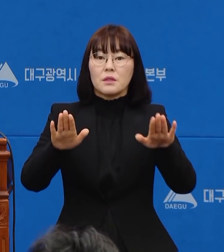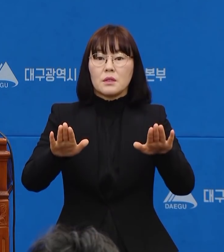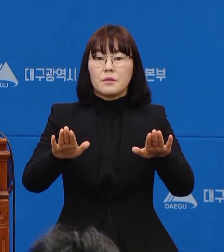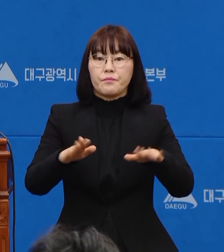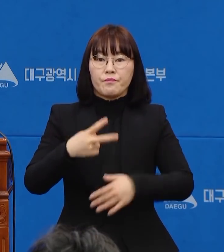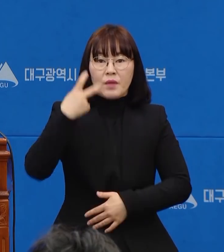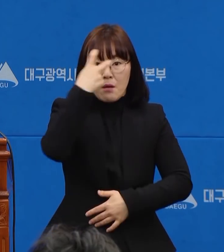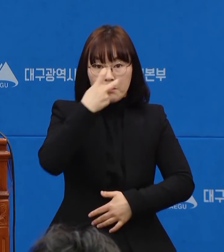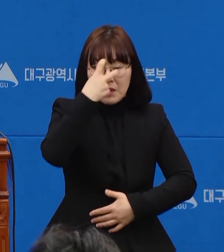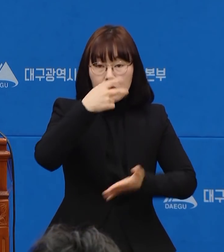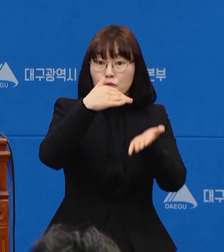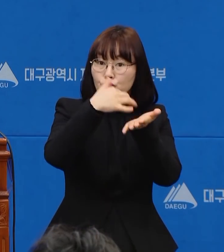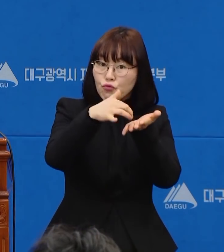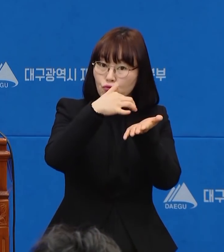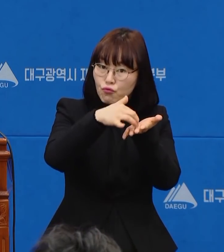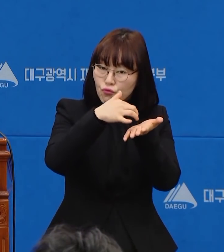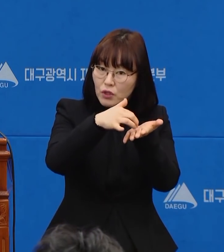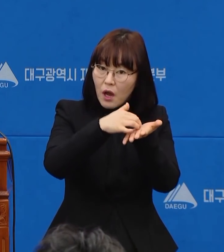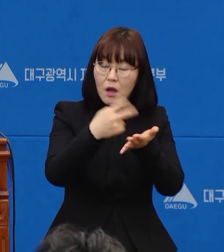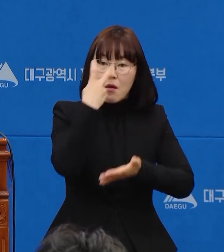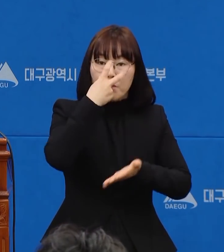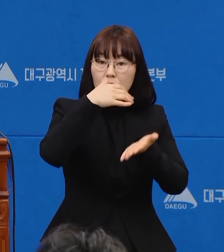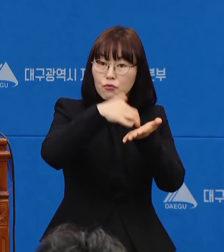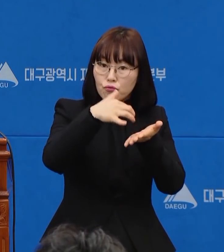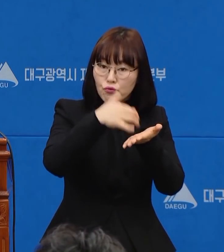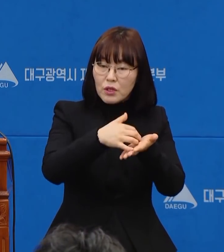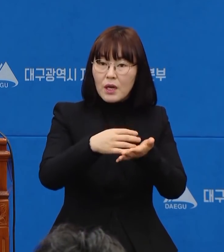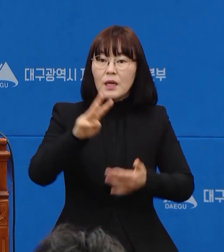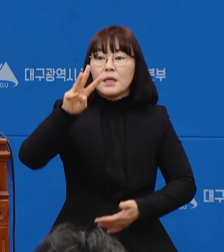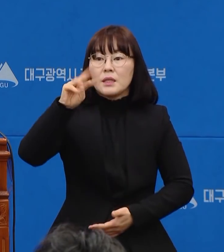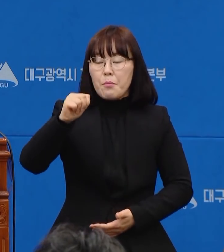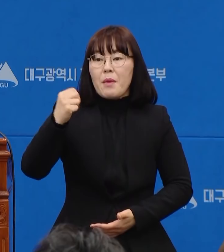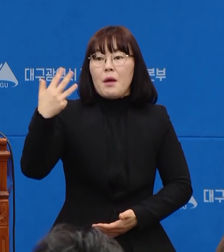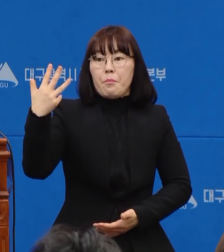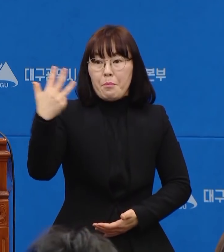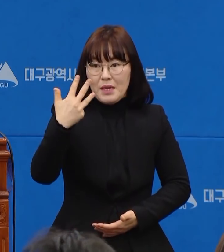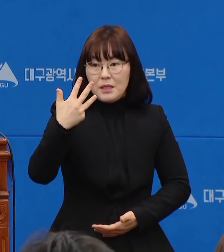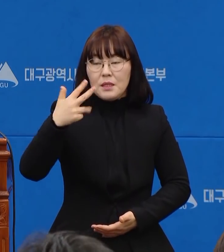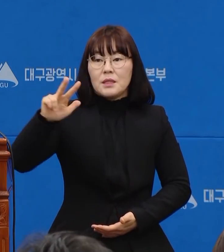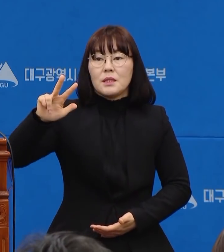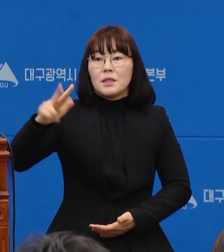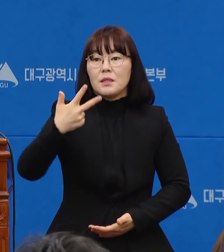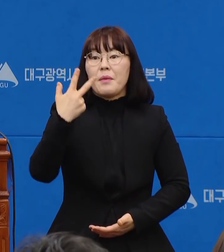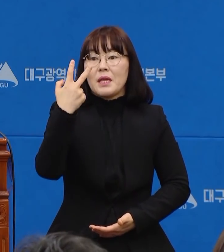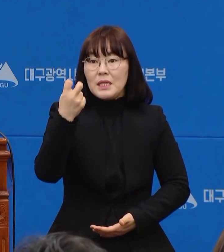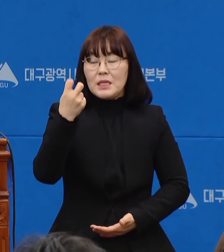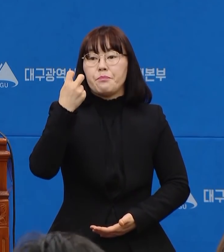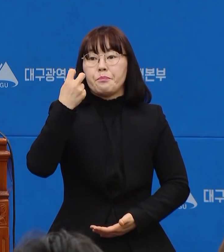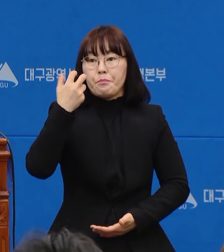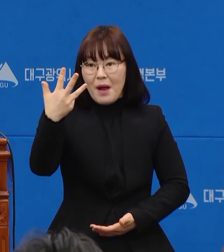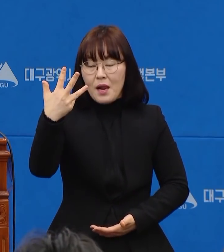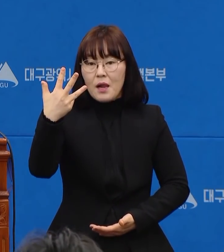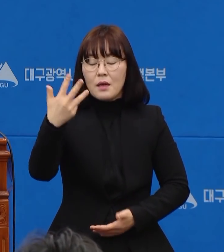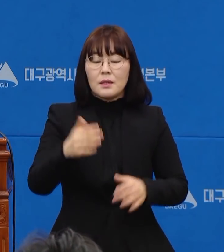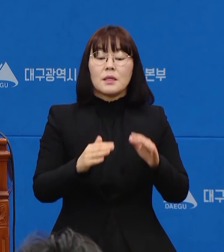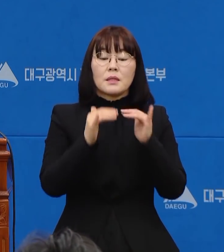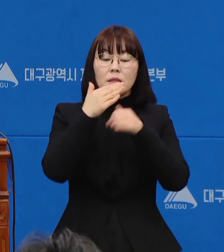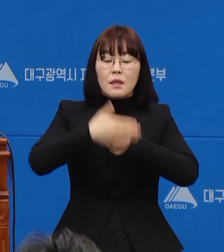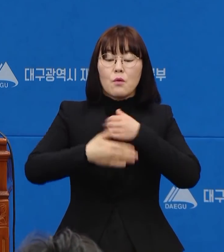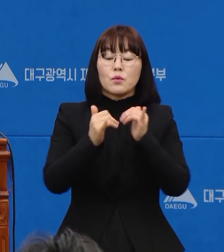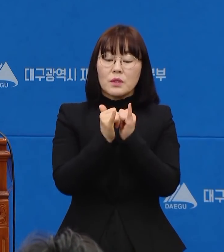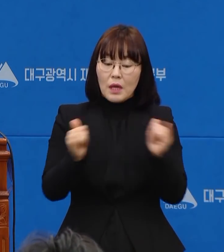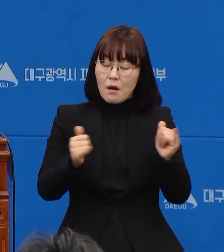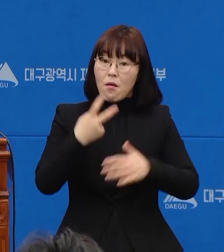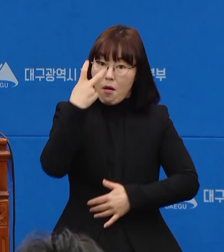실시된 총 검사 건수는 3만 8,728건으로 일반 시민들께서도